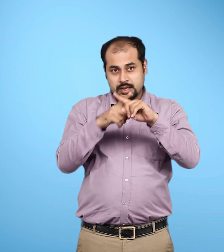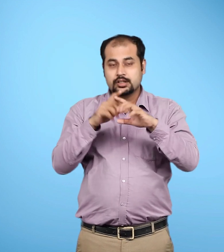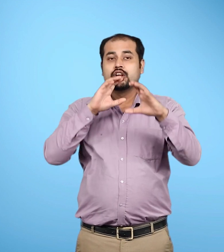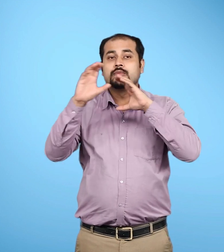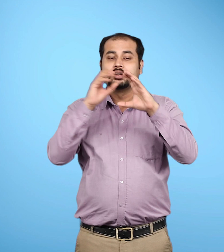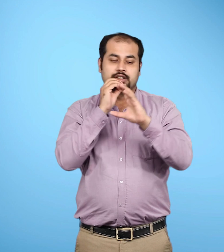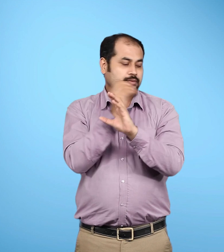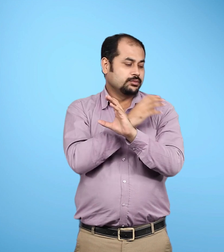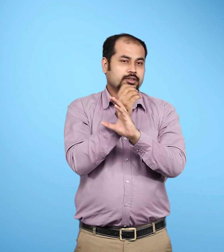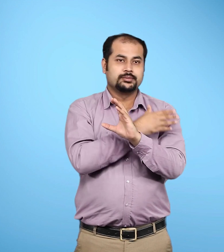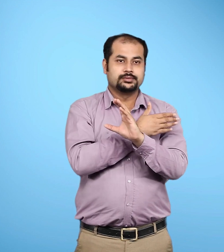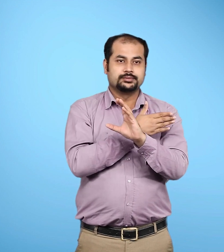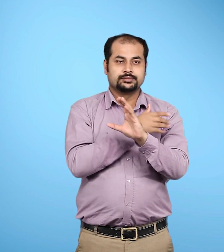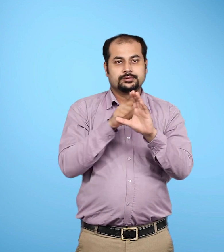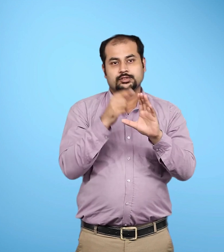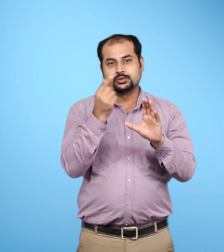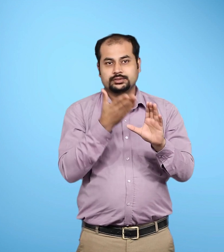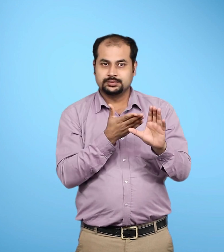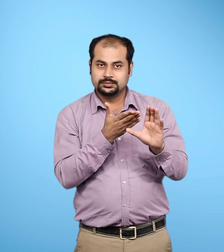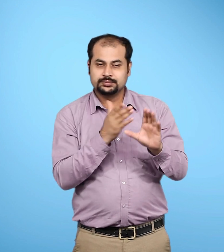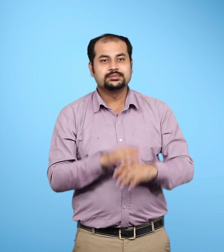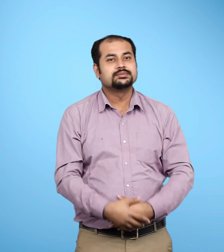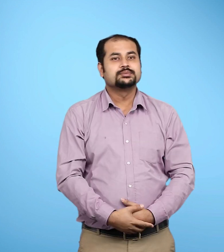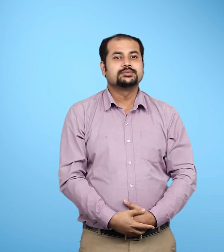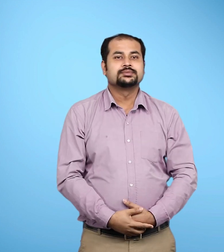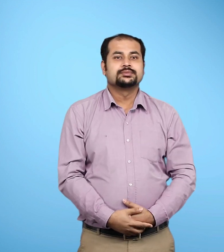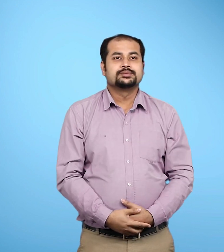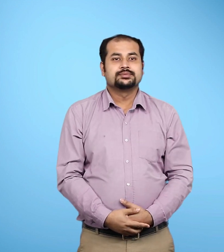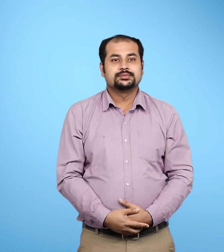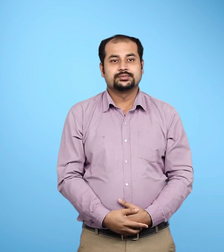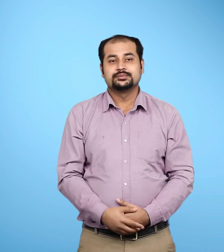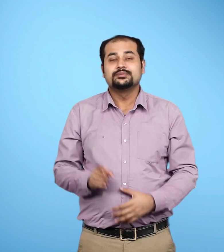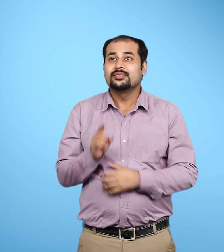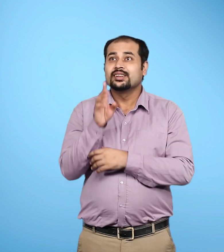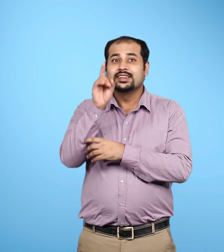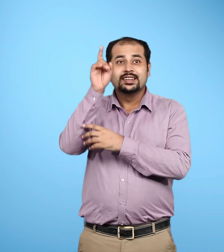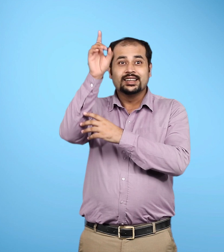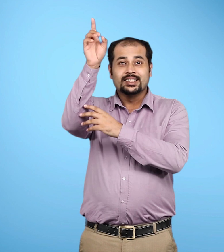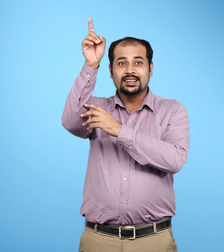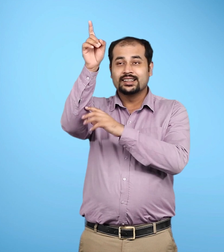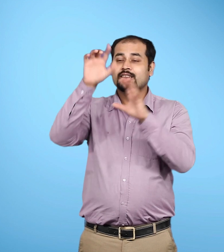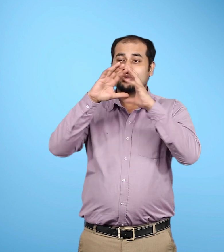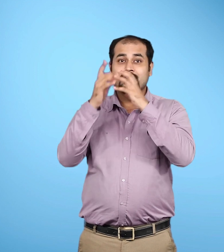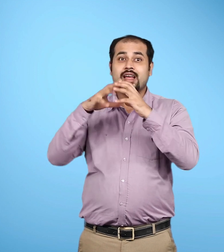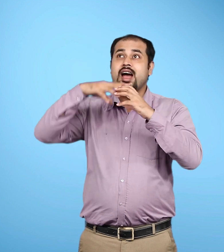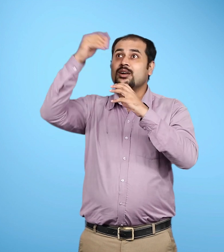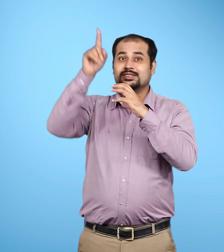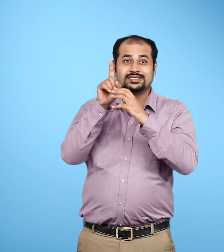एवं प्रित्वी पर संचार माध्यम के लिए किया जाता है इसे रॉकेट के द्वारा अंतरिक्ष में